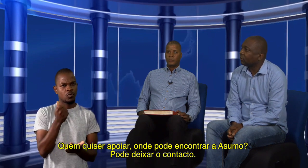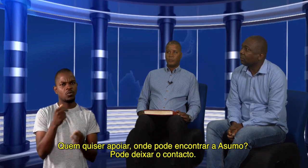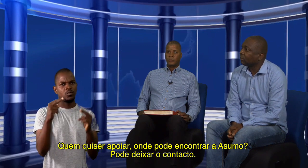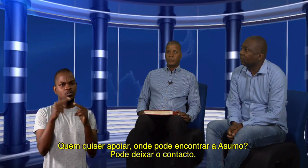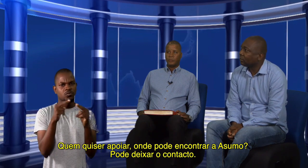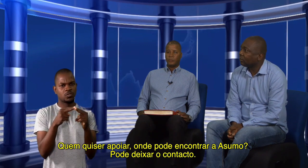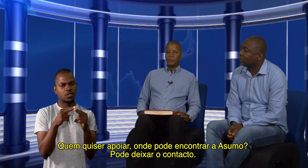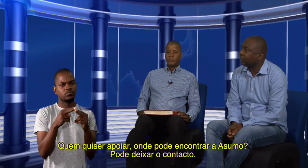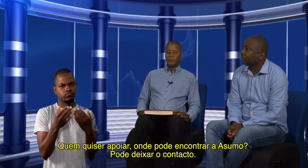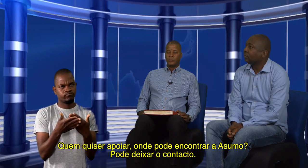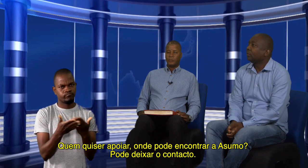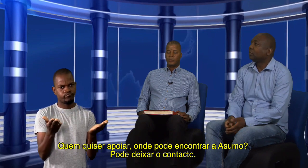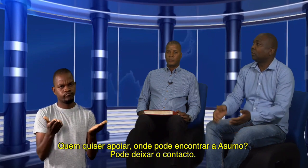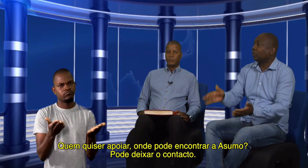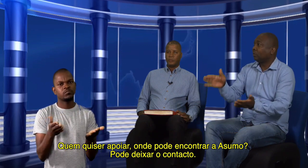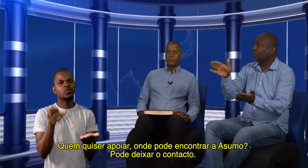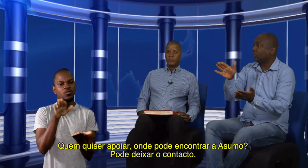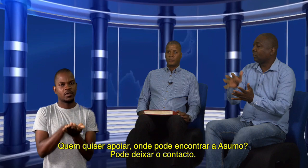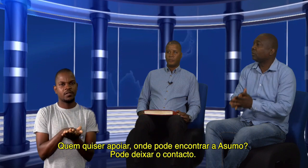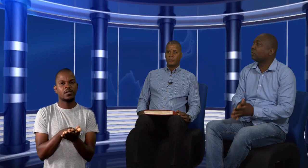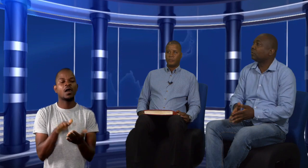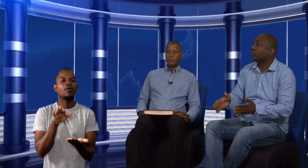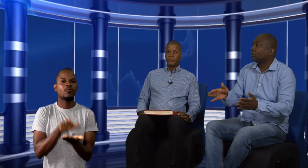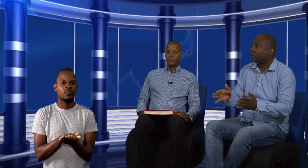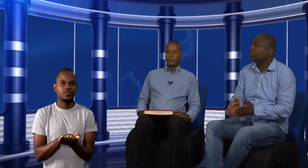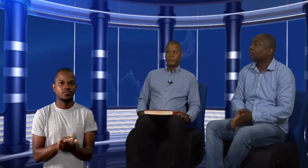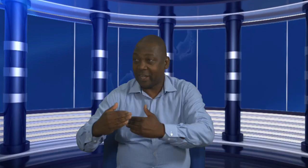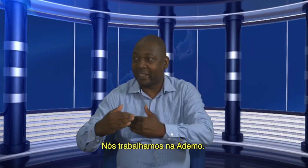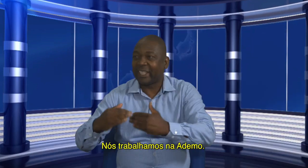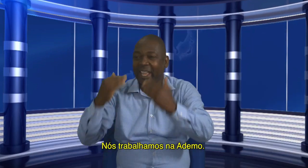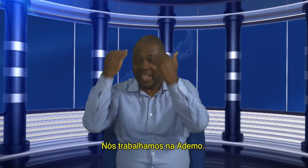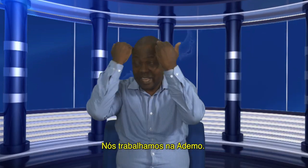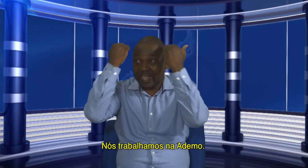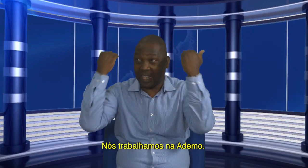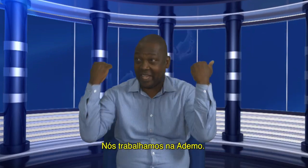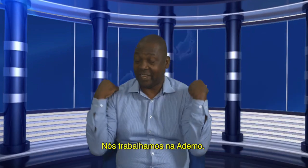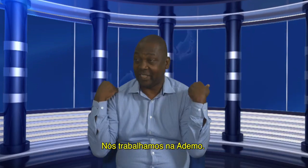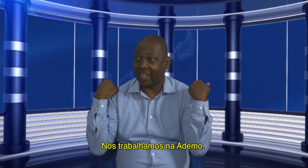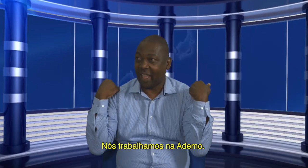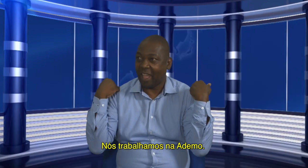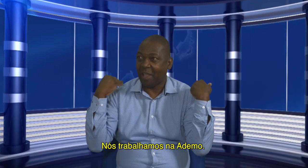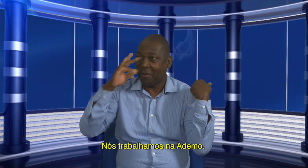pode deixar o contato, o endereço. Nós estamos a trabalhar na ADEM,